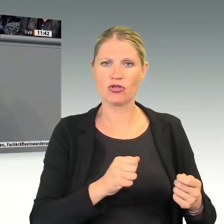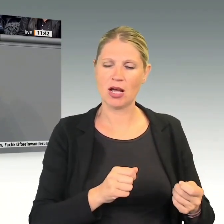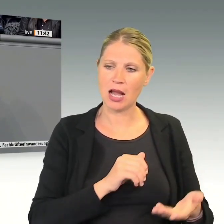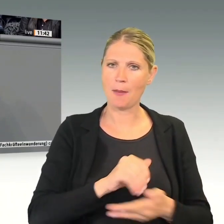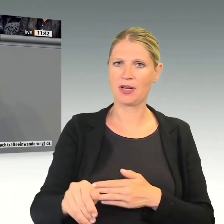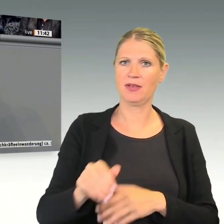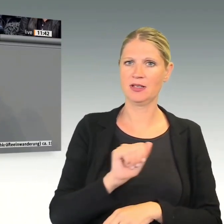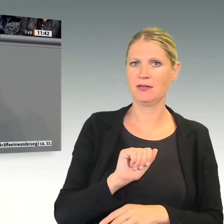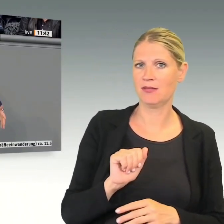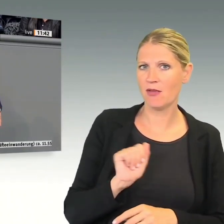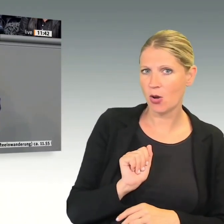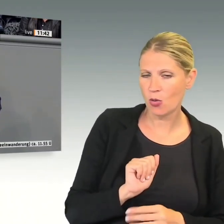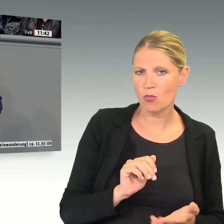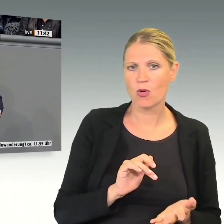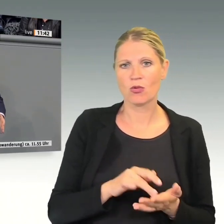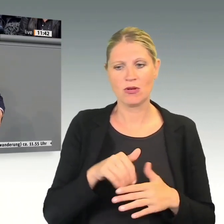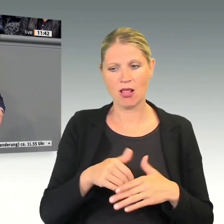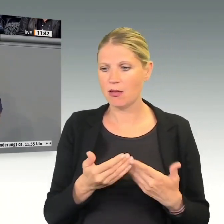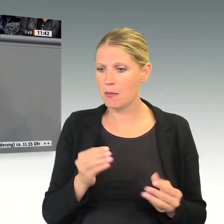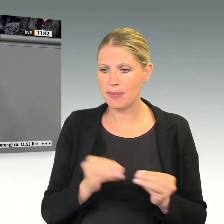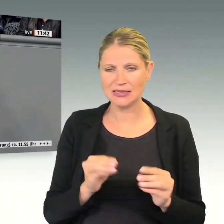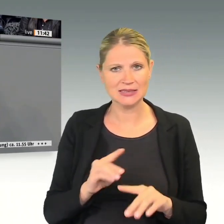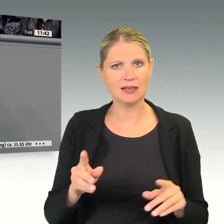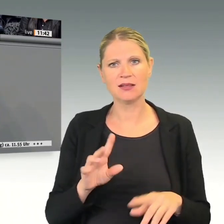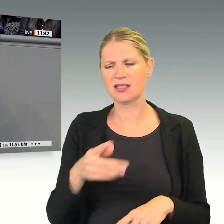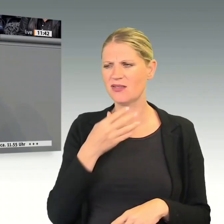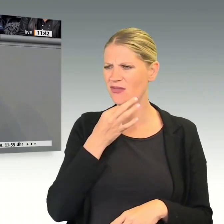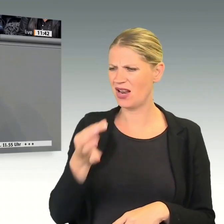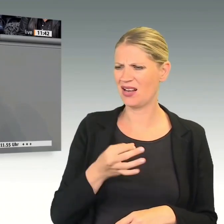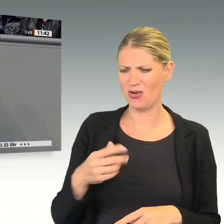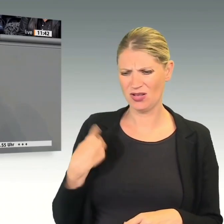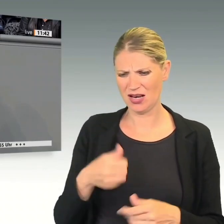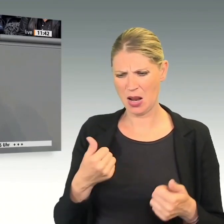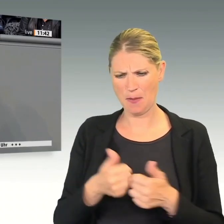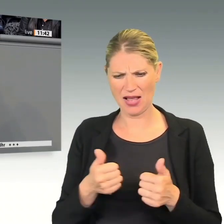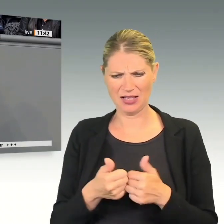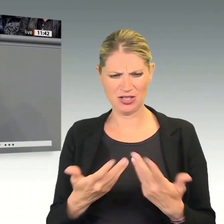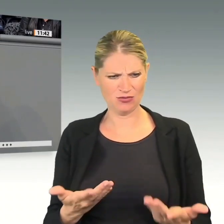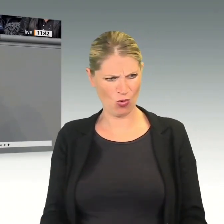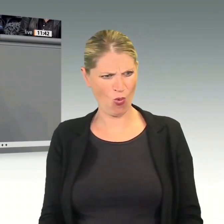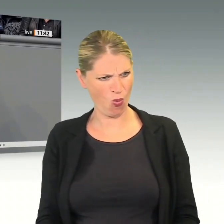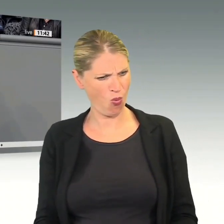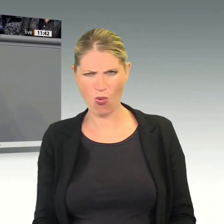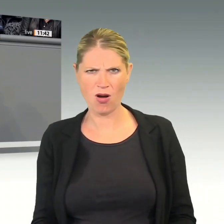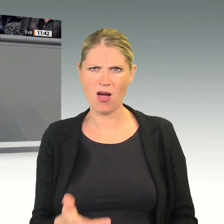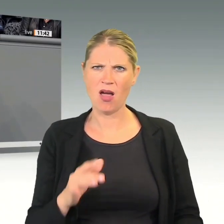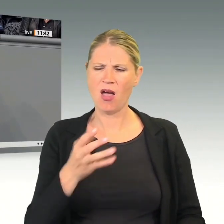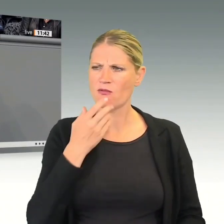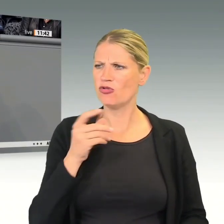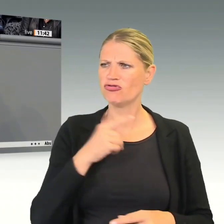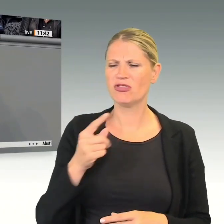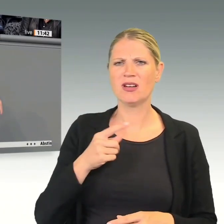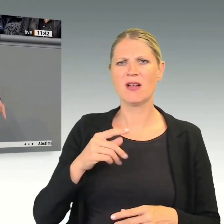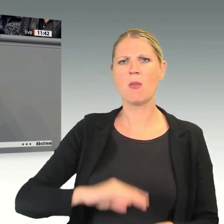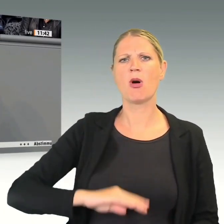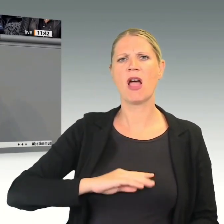sie stellen unsere Partnerschaft infrage, weil sie keine Lust haben auf den moralischen Zeigenfinger und immer wieder du, du, du hier